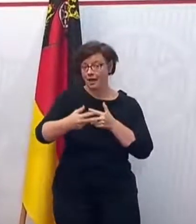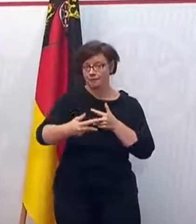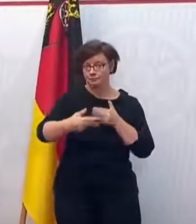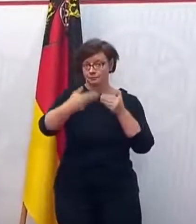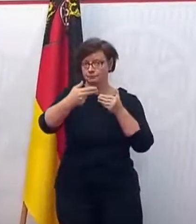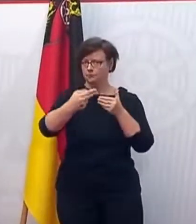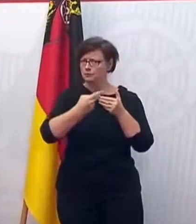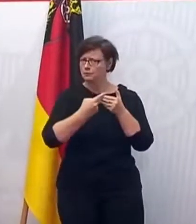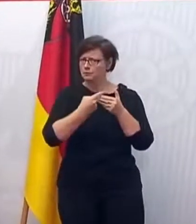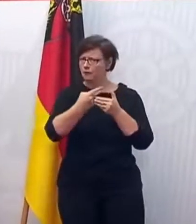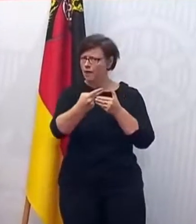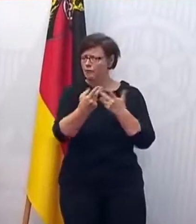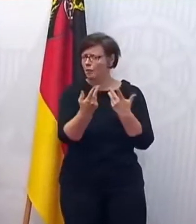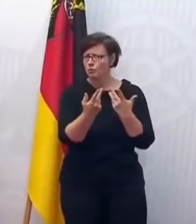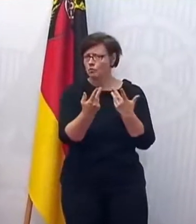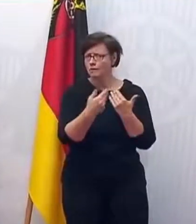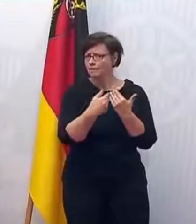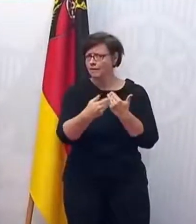das wieder zwei Wochen?